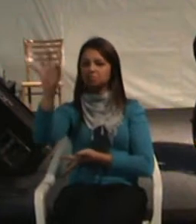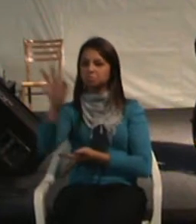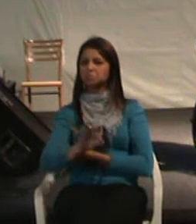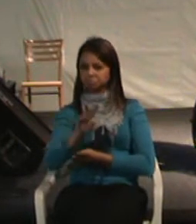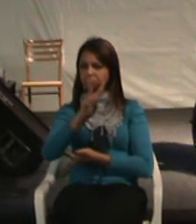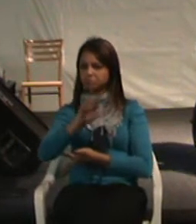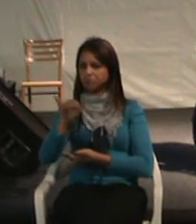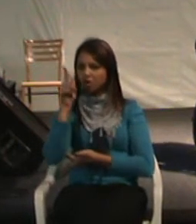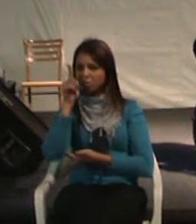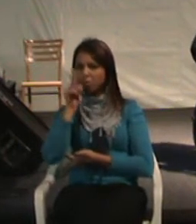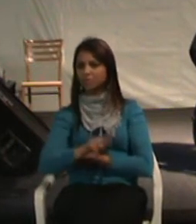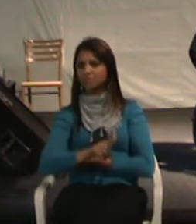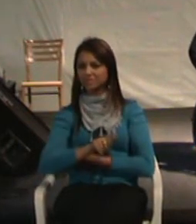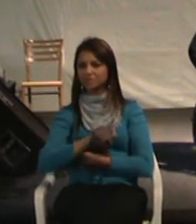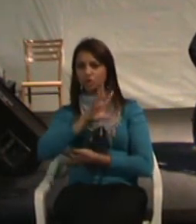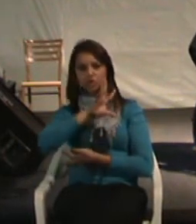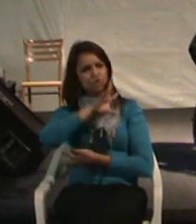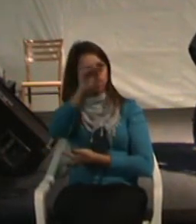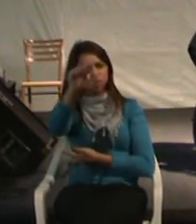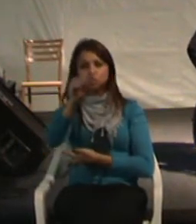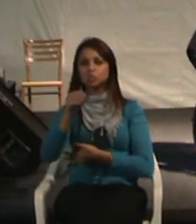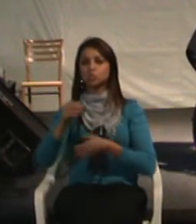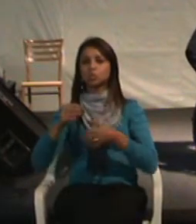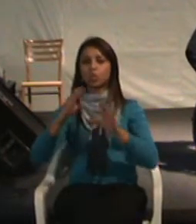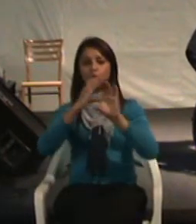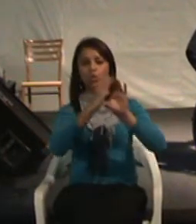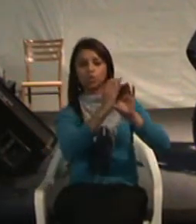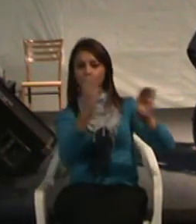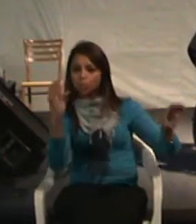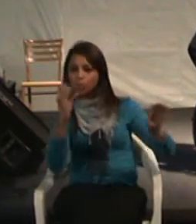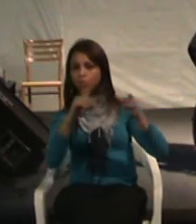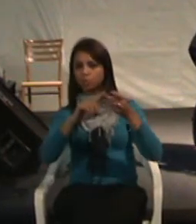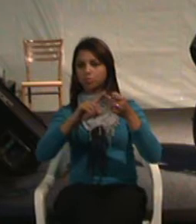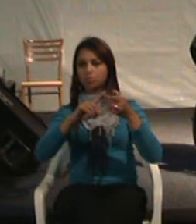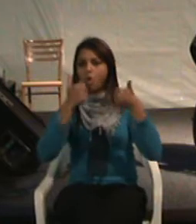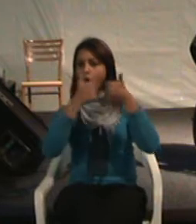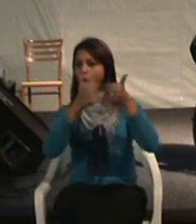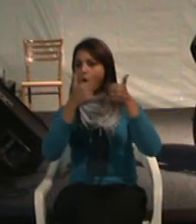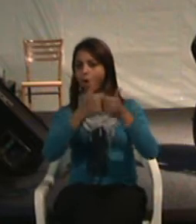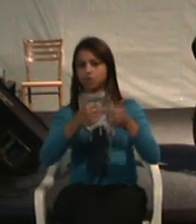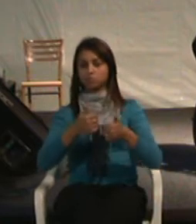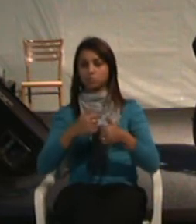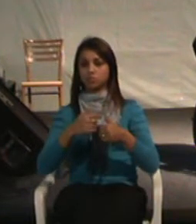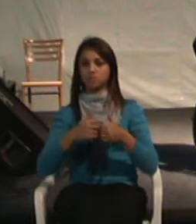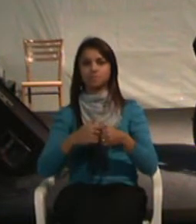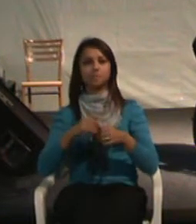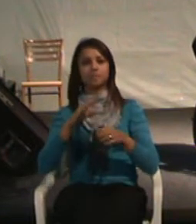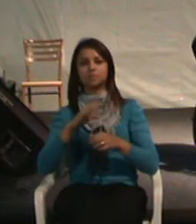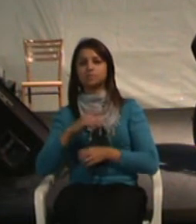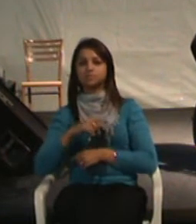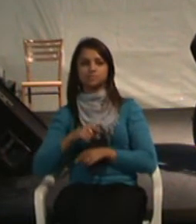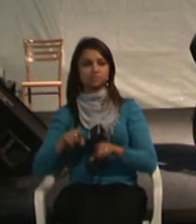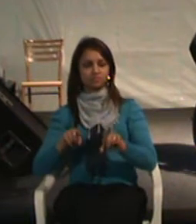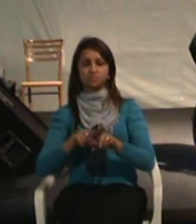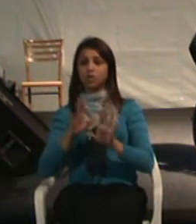ônibus e estações tubo. E os alimentadores são 66% já